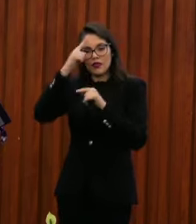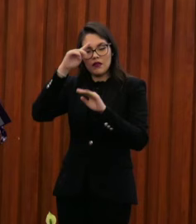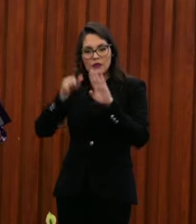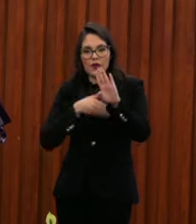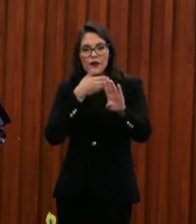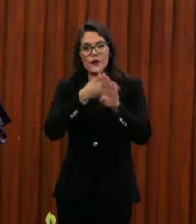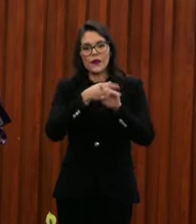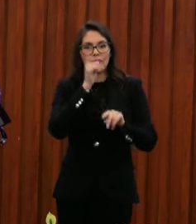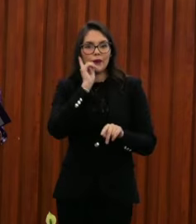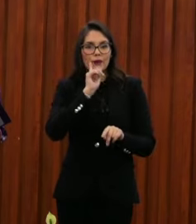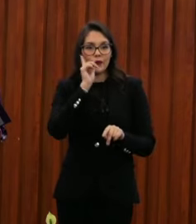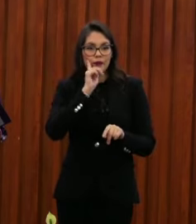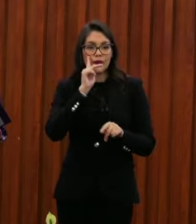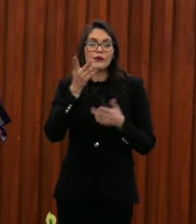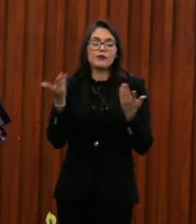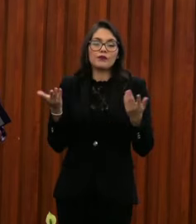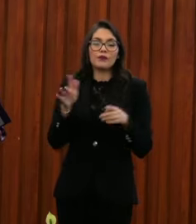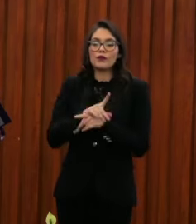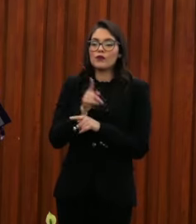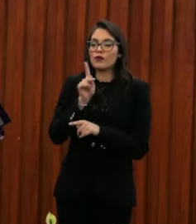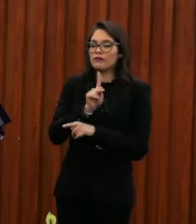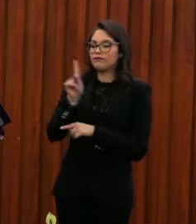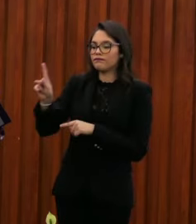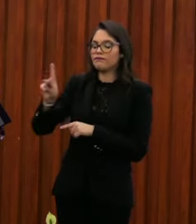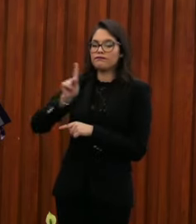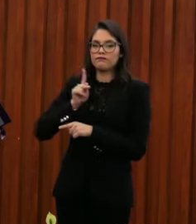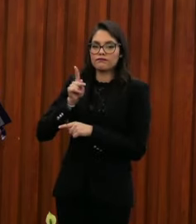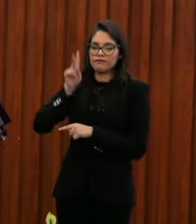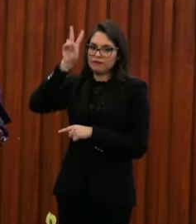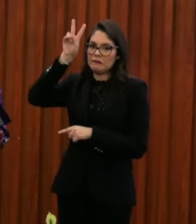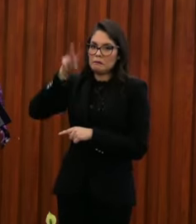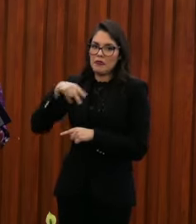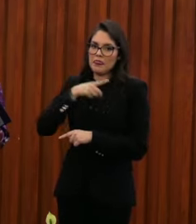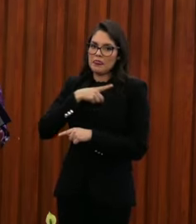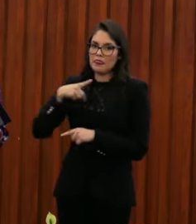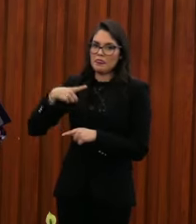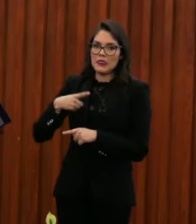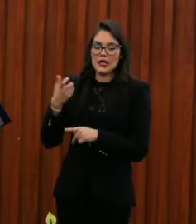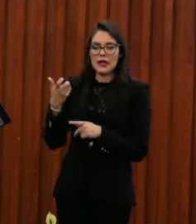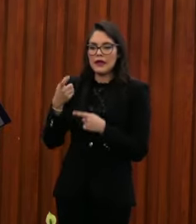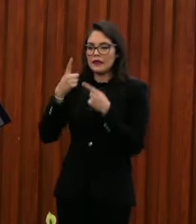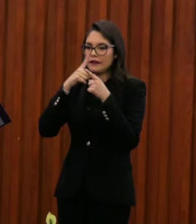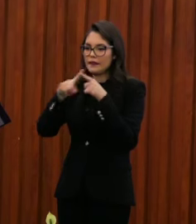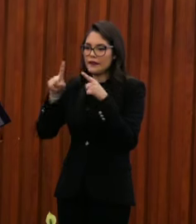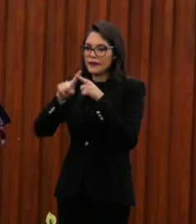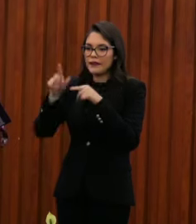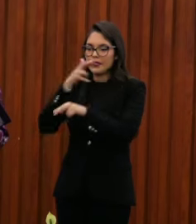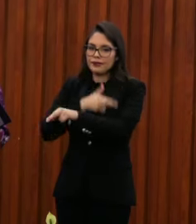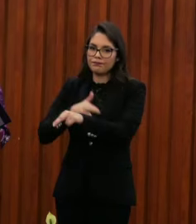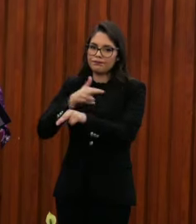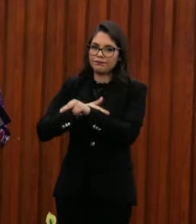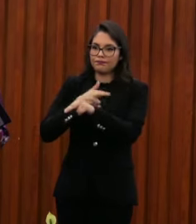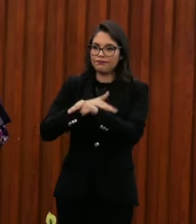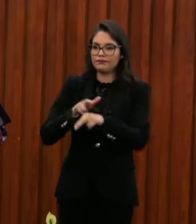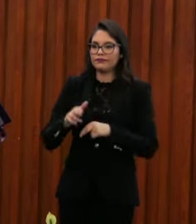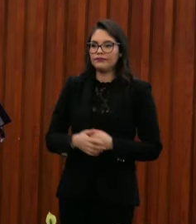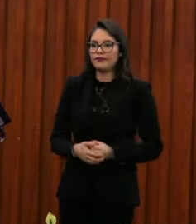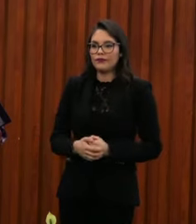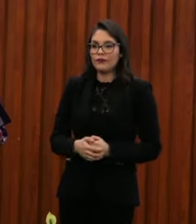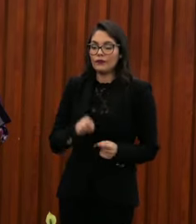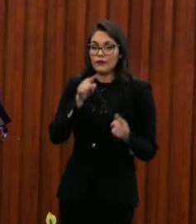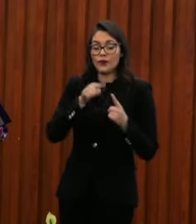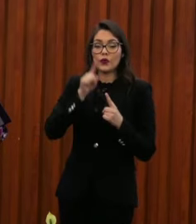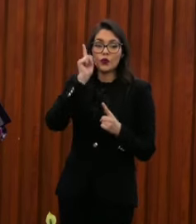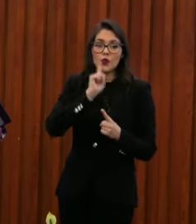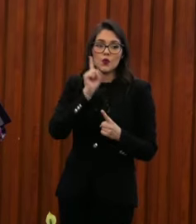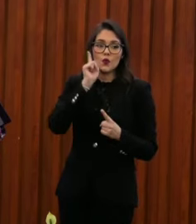mujeres, pues ambas circunstancias son una realidad que debe atacarse de diversas formas. Mujeres en Frecuencia AC lo